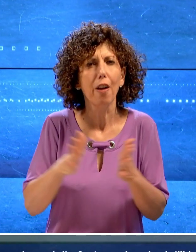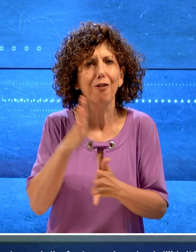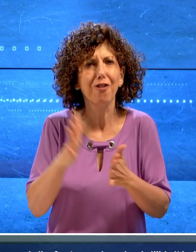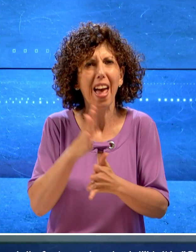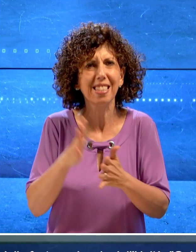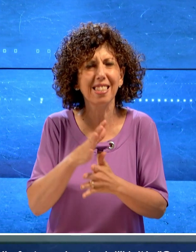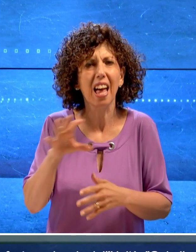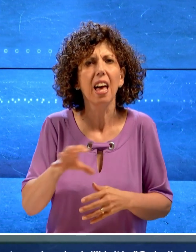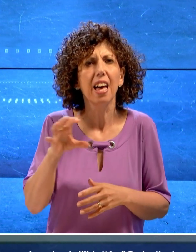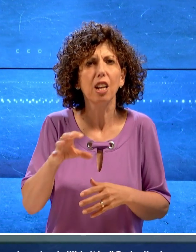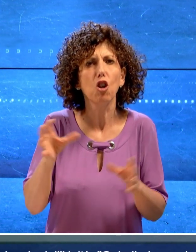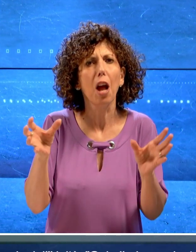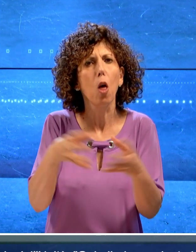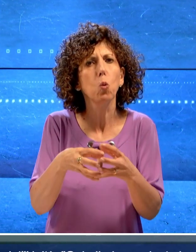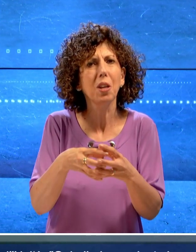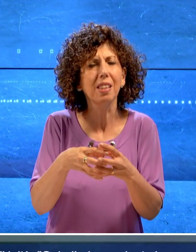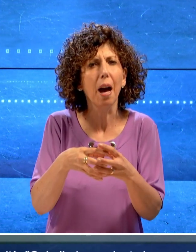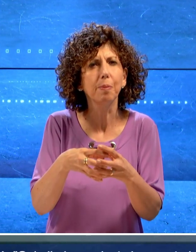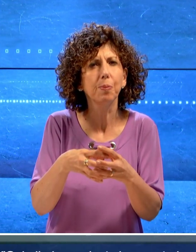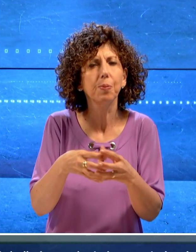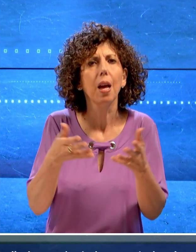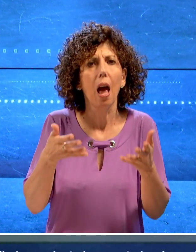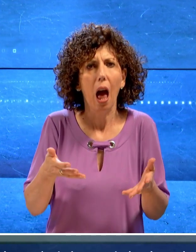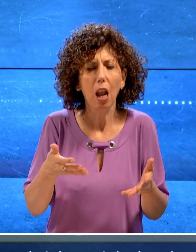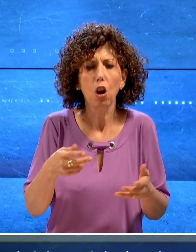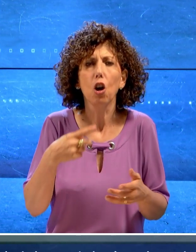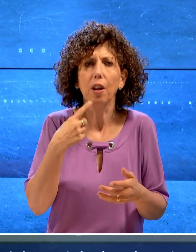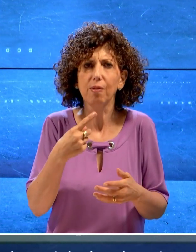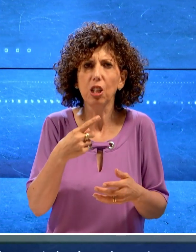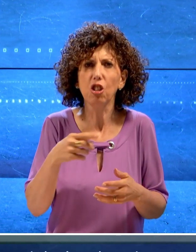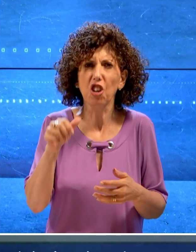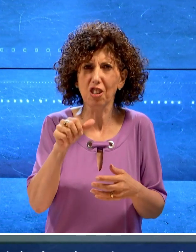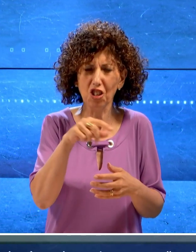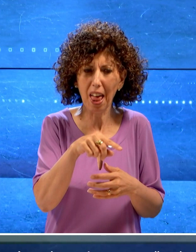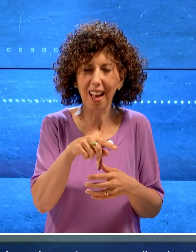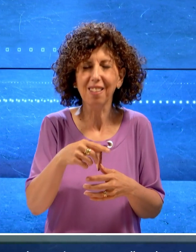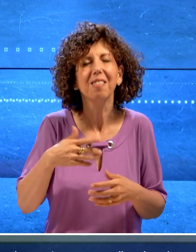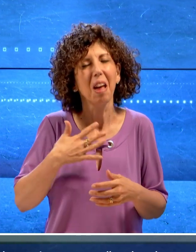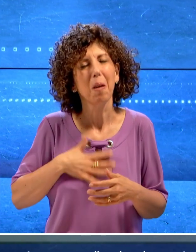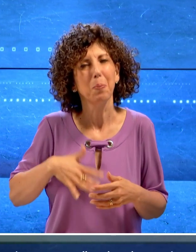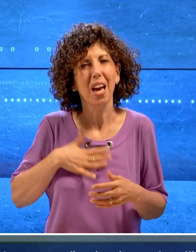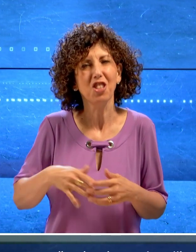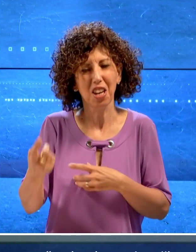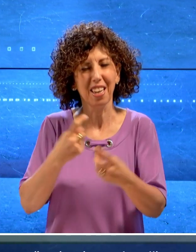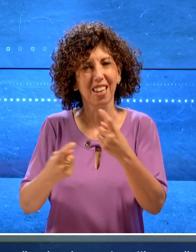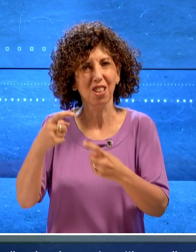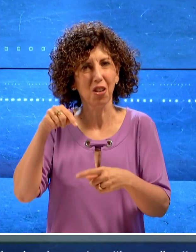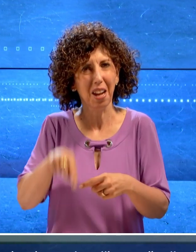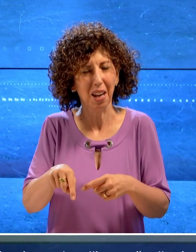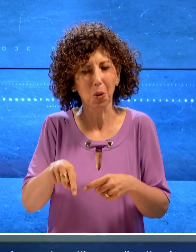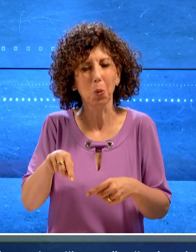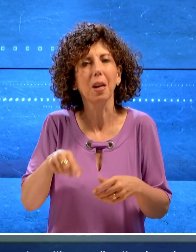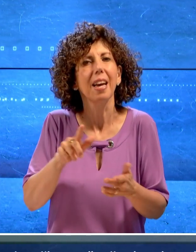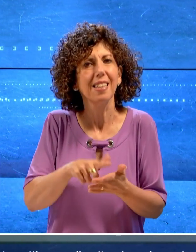regionale dell'unità quindi ha aggiunto la segretaria se hai un piacere tornare per rilanciare in queste